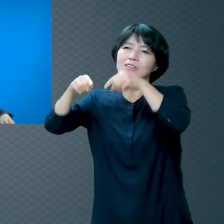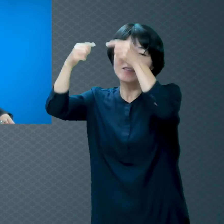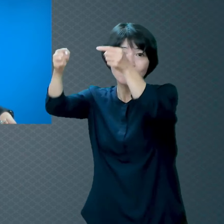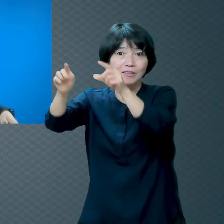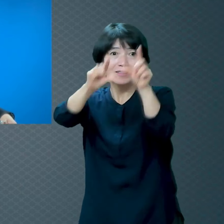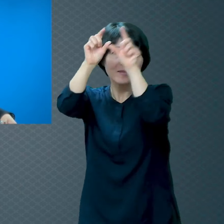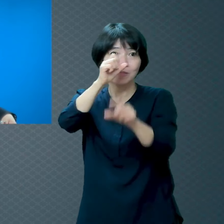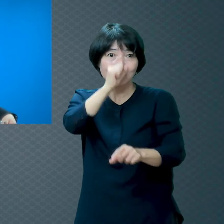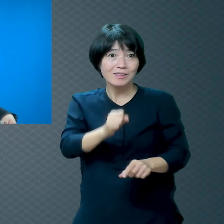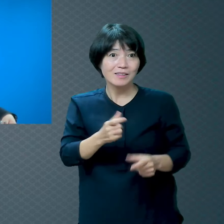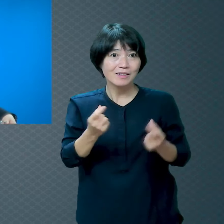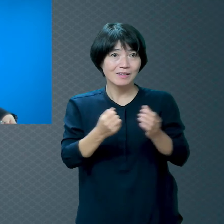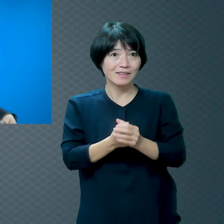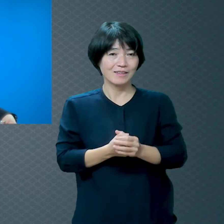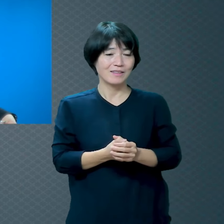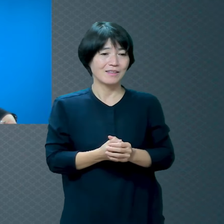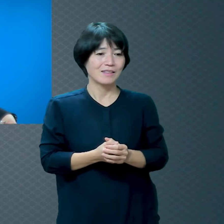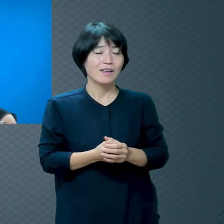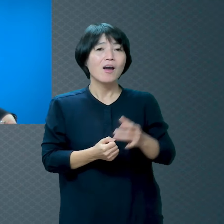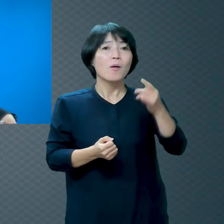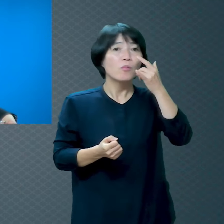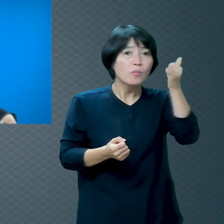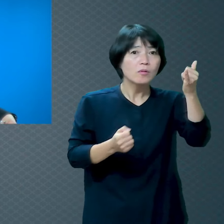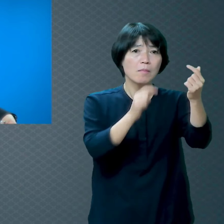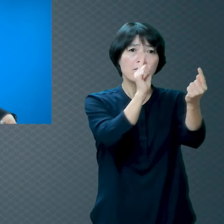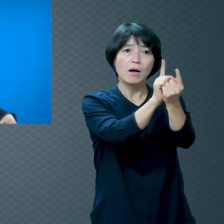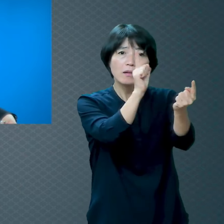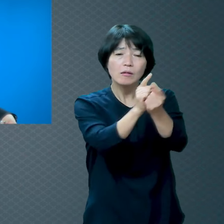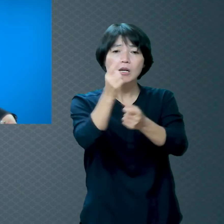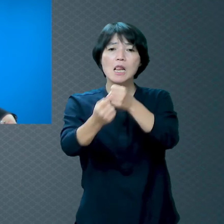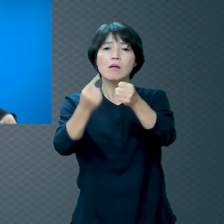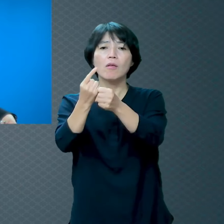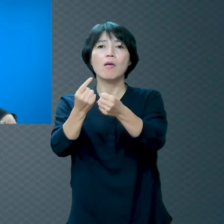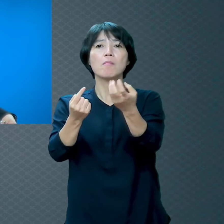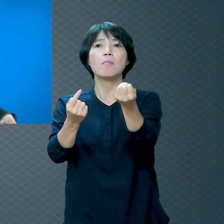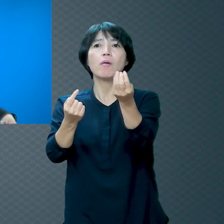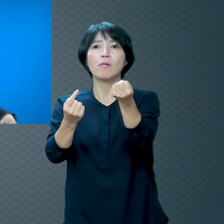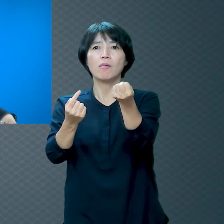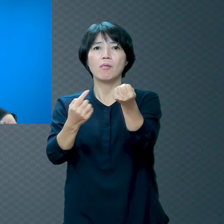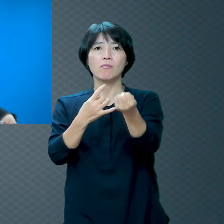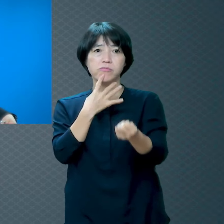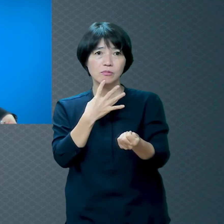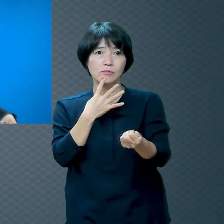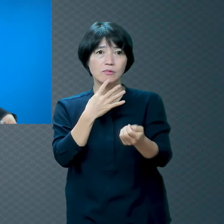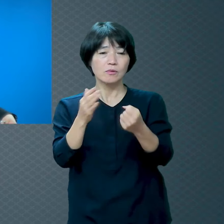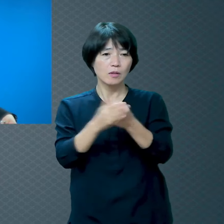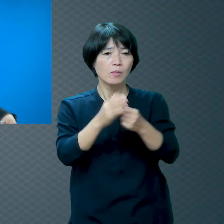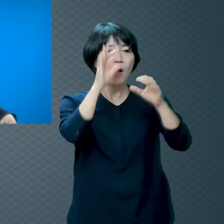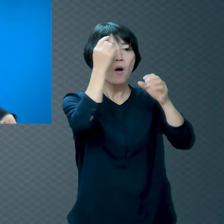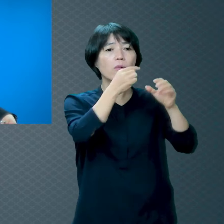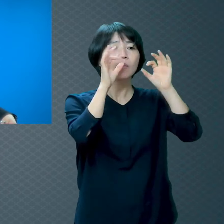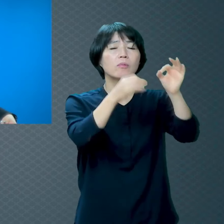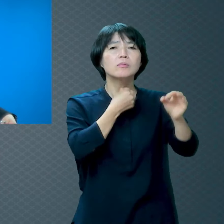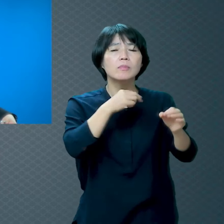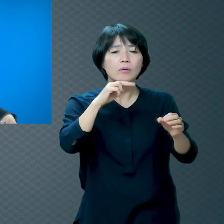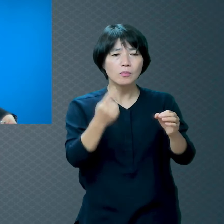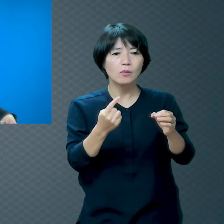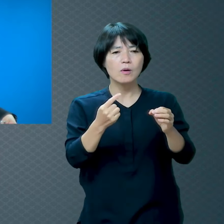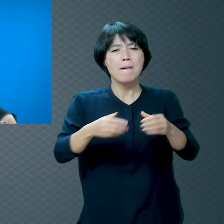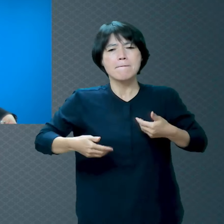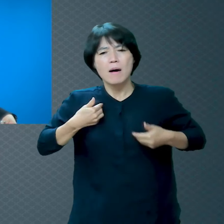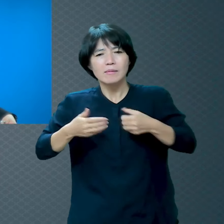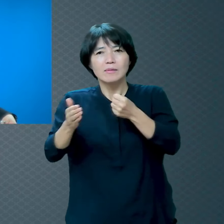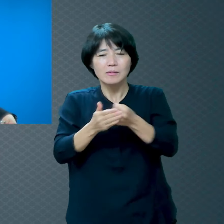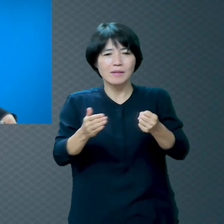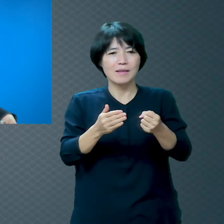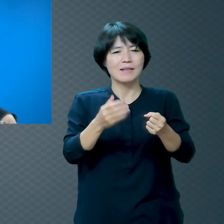365일 동안 어머니 보는 날이 며칠 안 됩니다 보고 싶어도 서로 사는 게 다르니까 천국 가서 같이